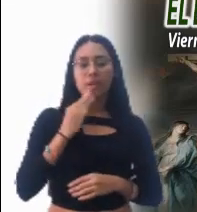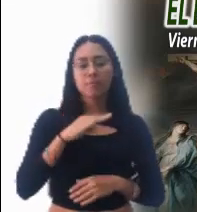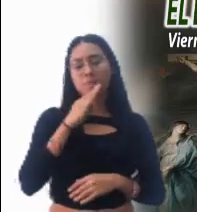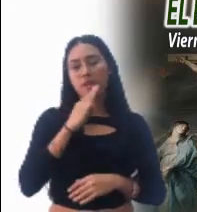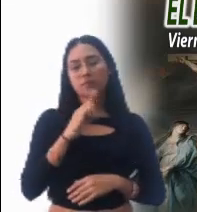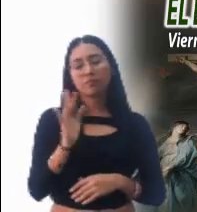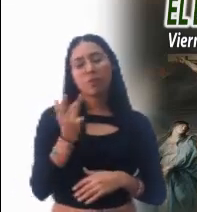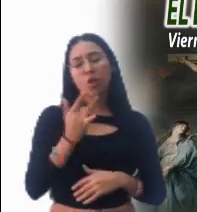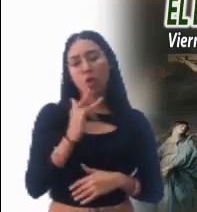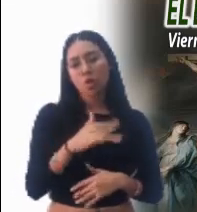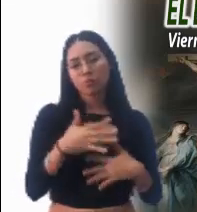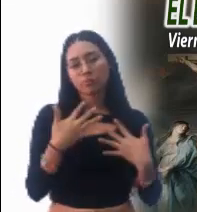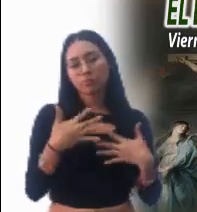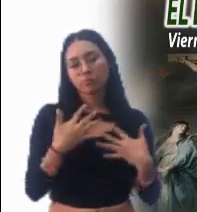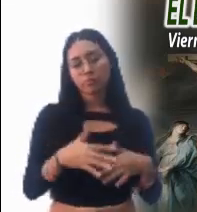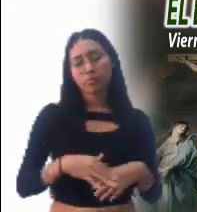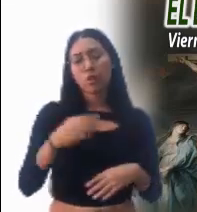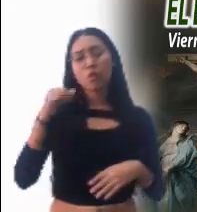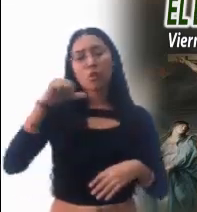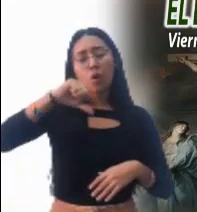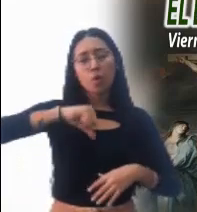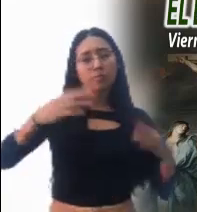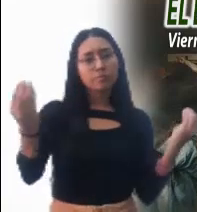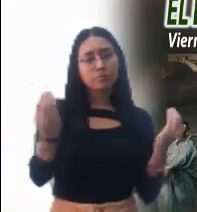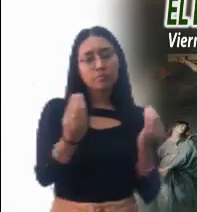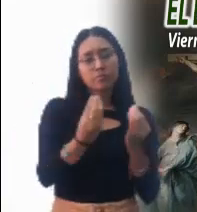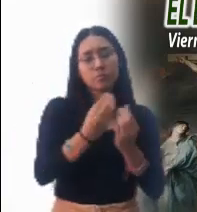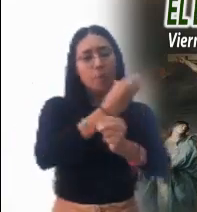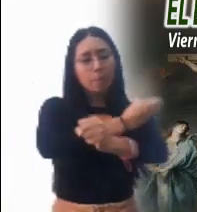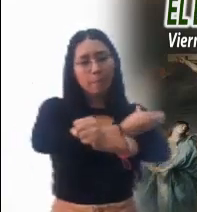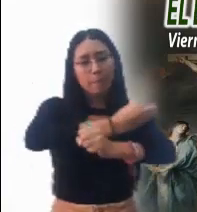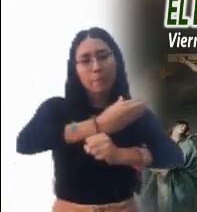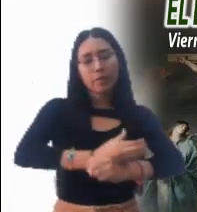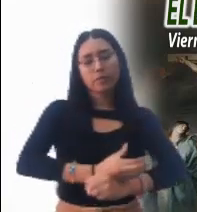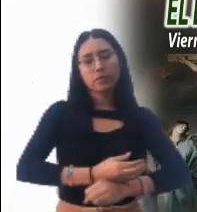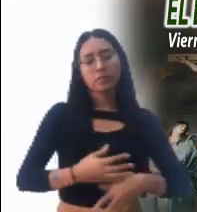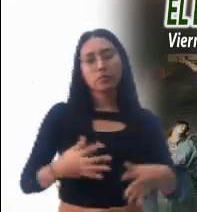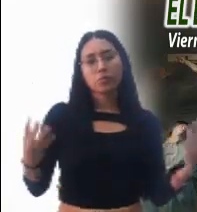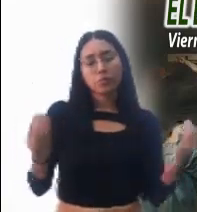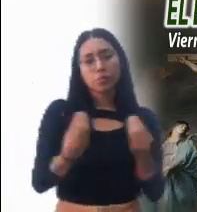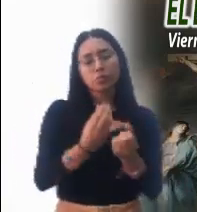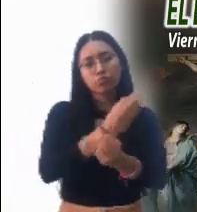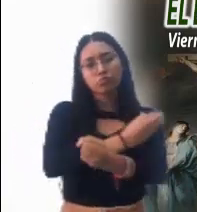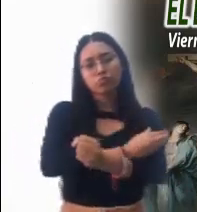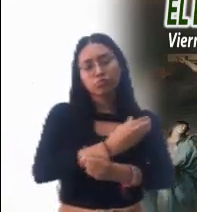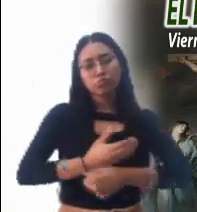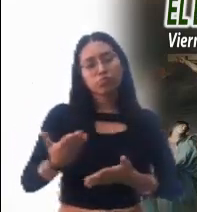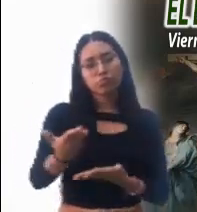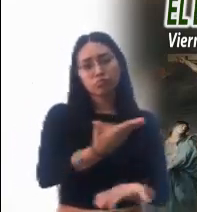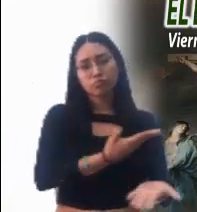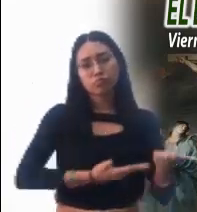madre del dolor, hoy nos acercamos hasta ti para acompañarte, para compartir contigo.